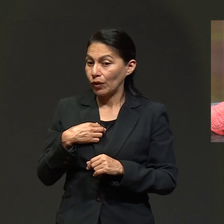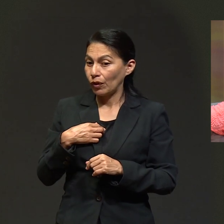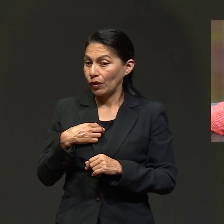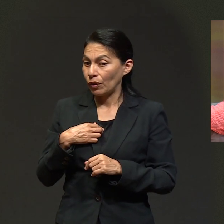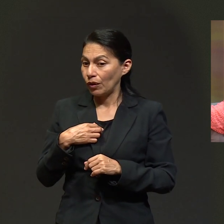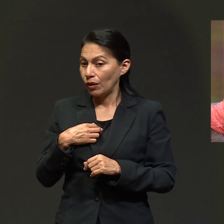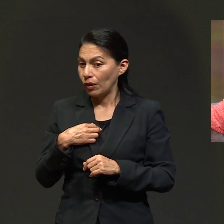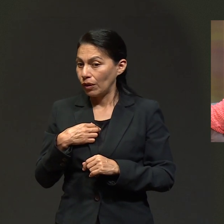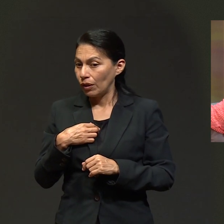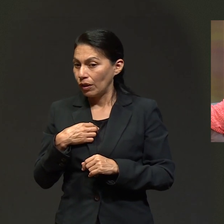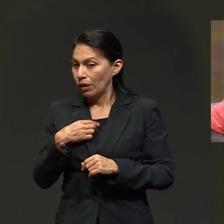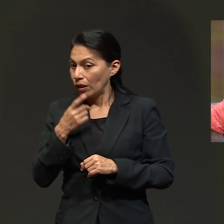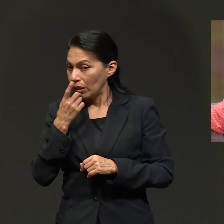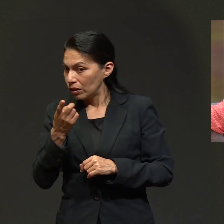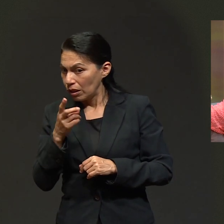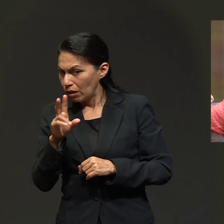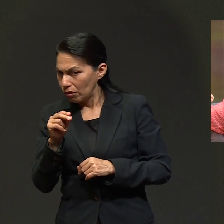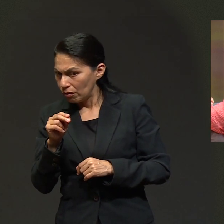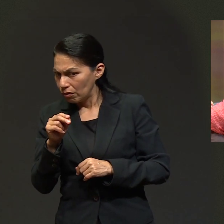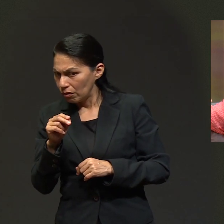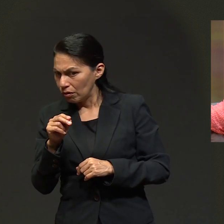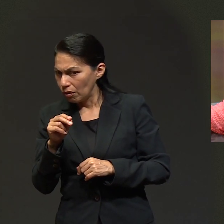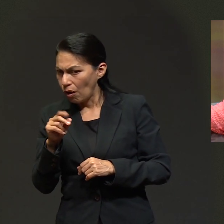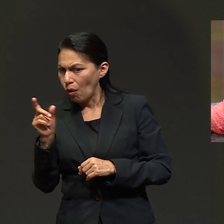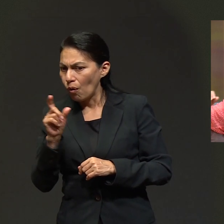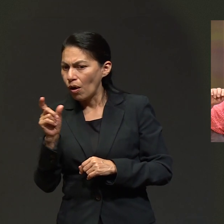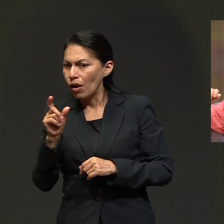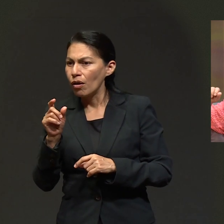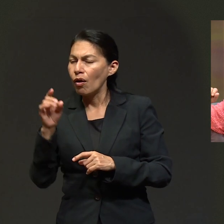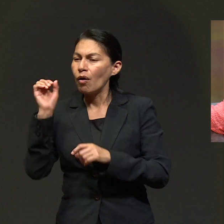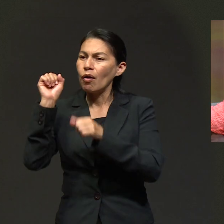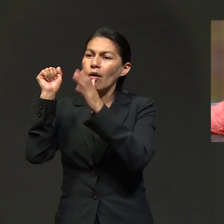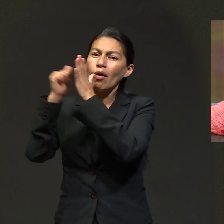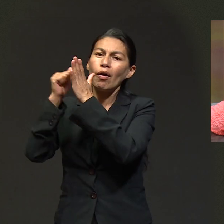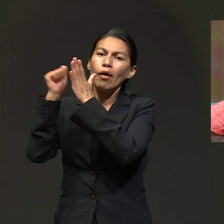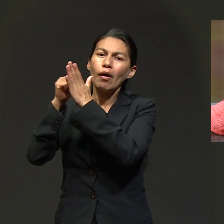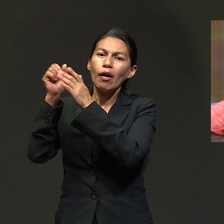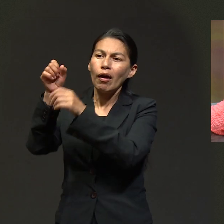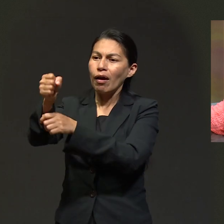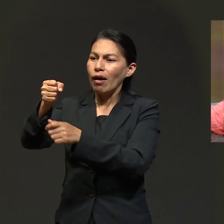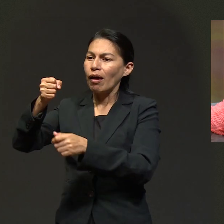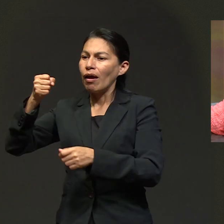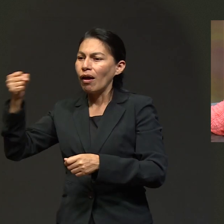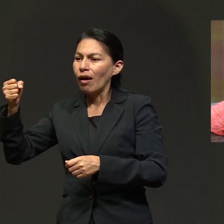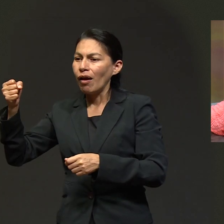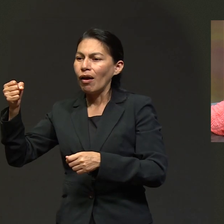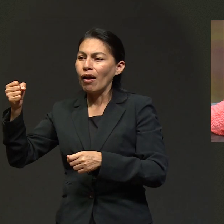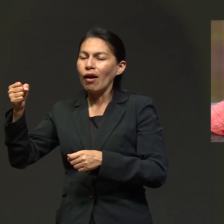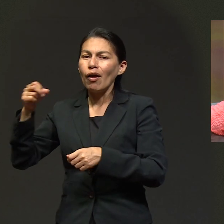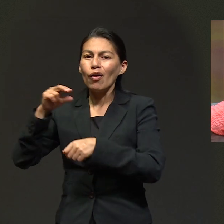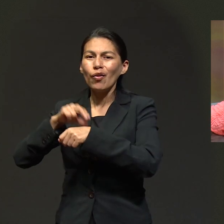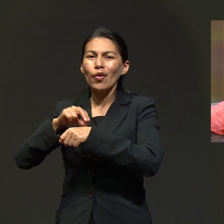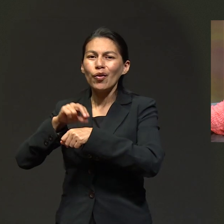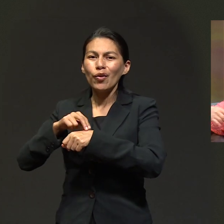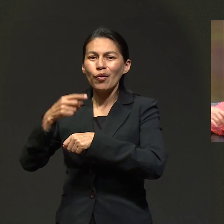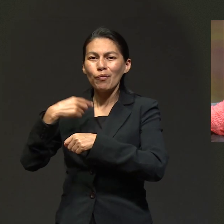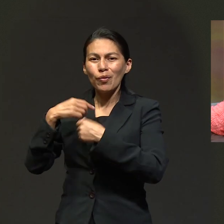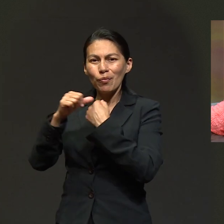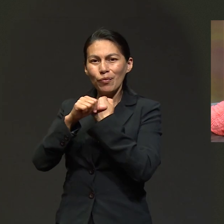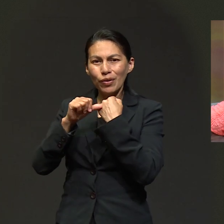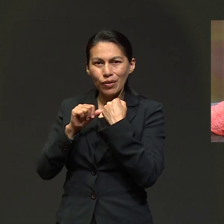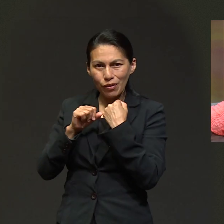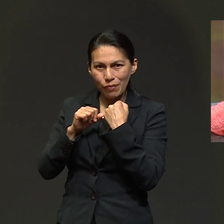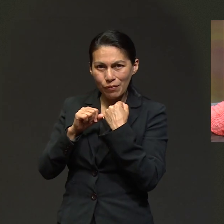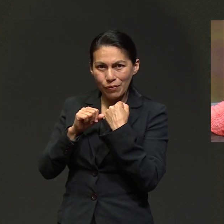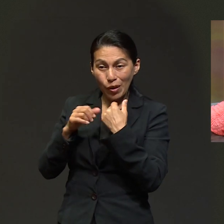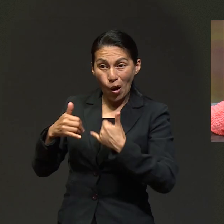que ni bien terminaba yo de decirle, búscalo ahí cuando tocan la puerta. Y él fue a abrir la puerta. Y era el oncólogo